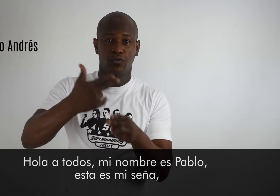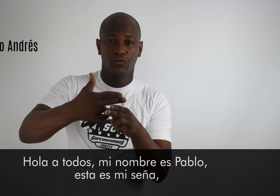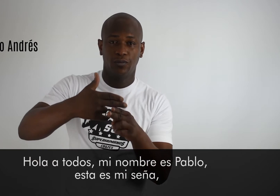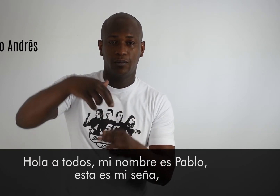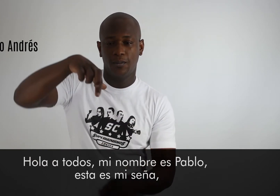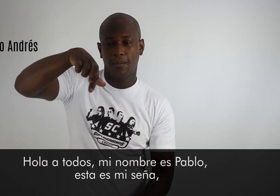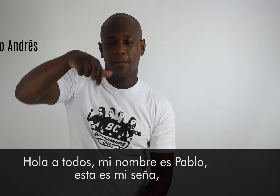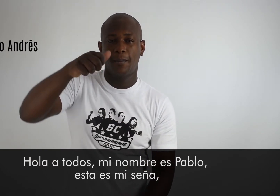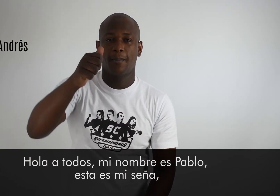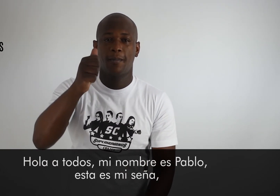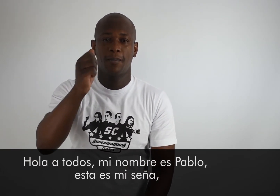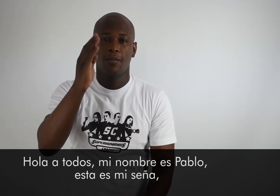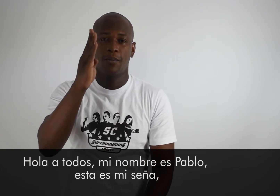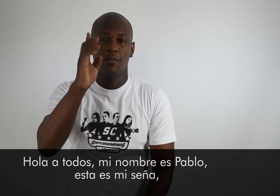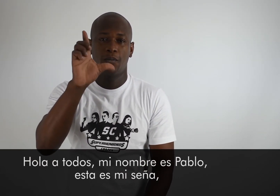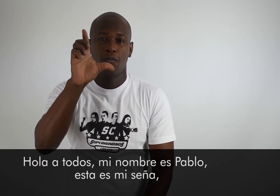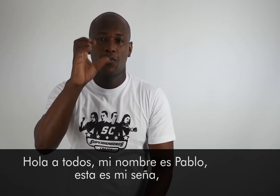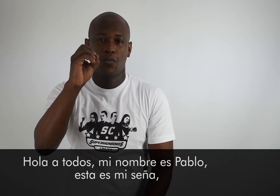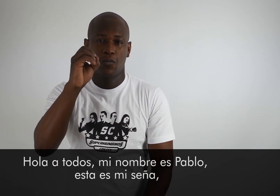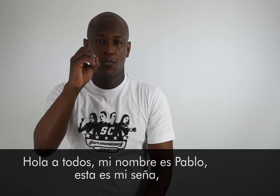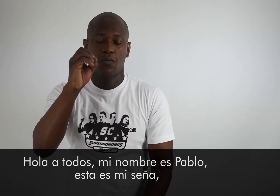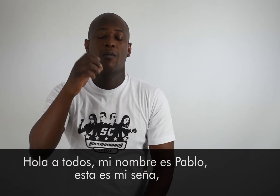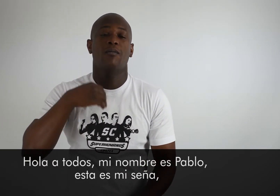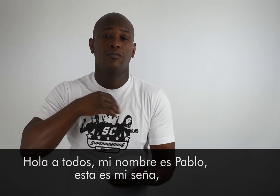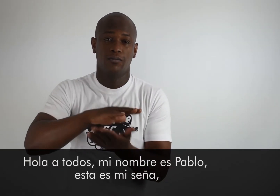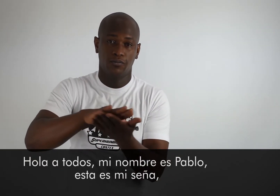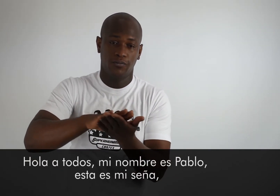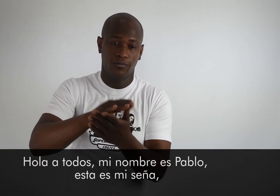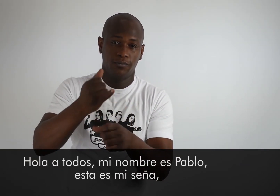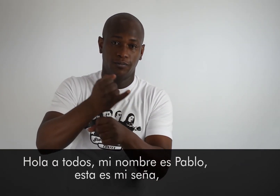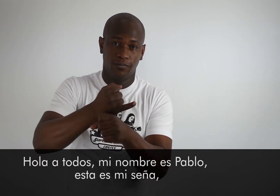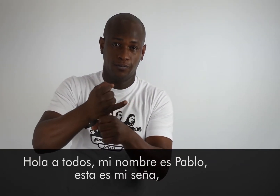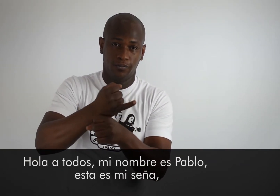Mi nombre es Pablo, esta es mi seña.